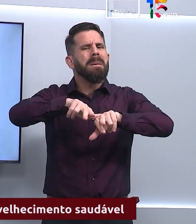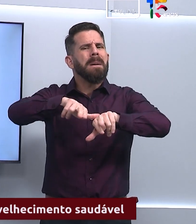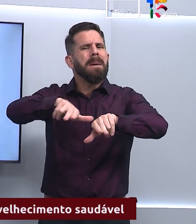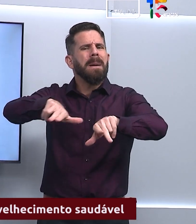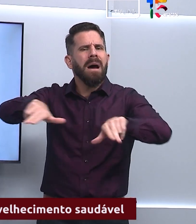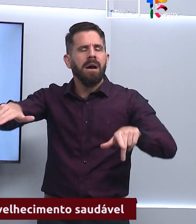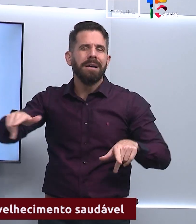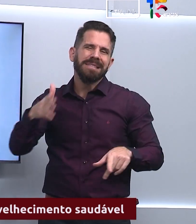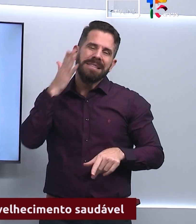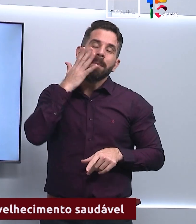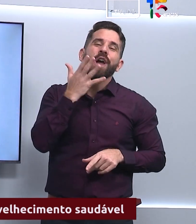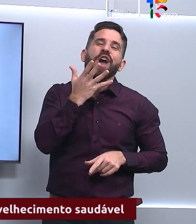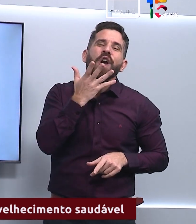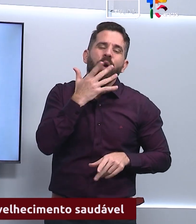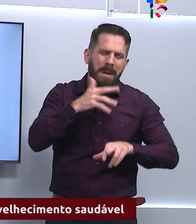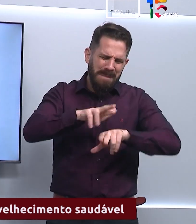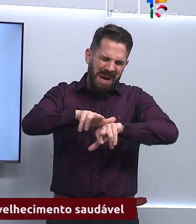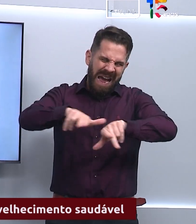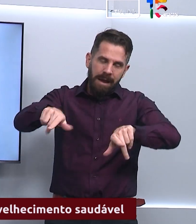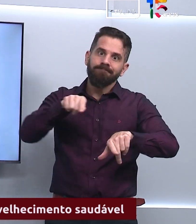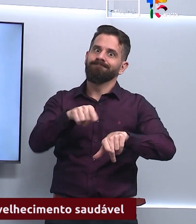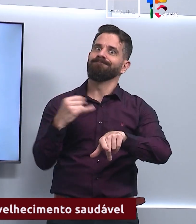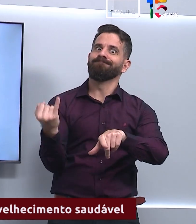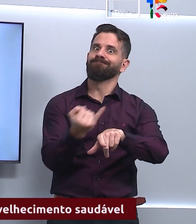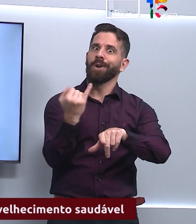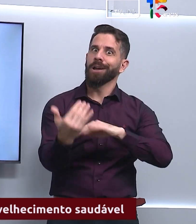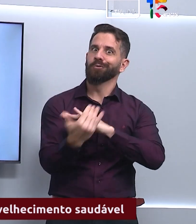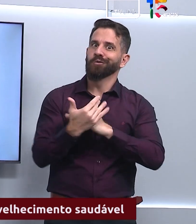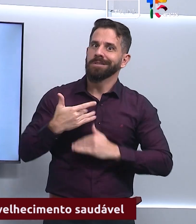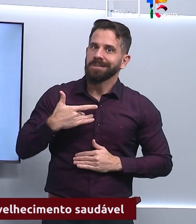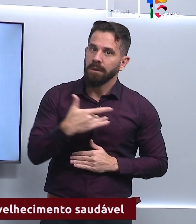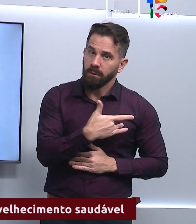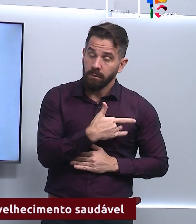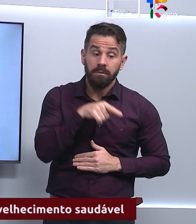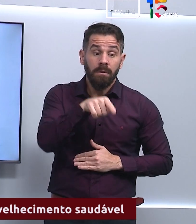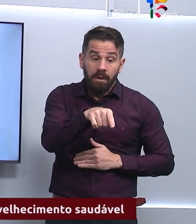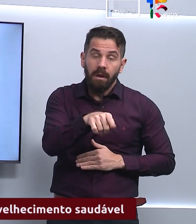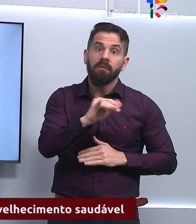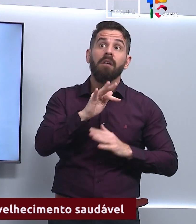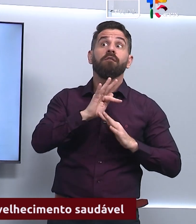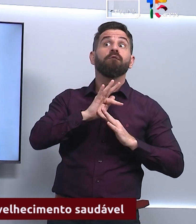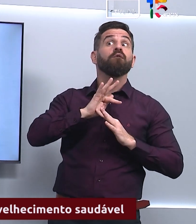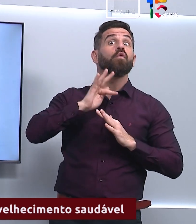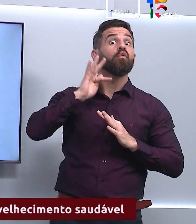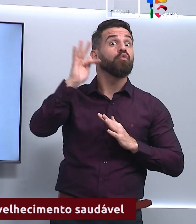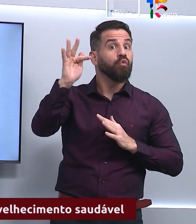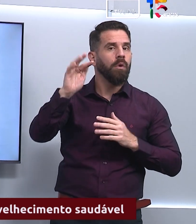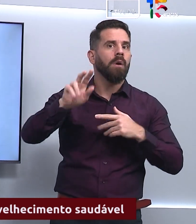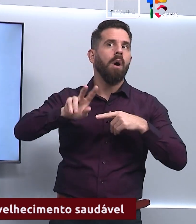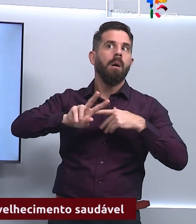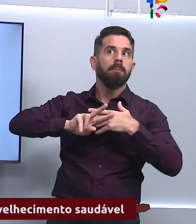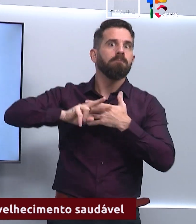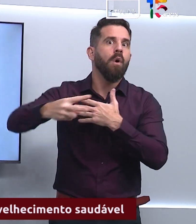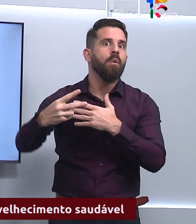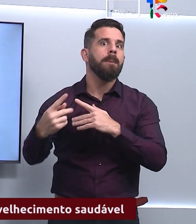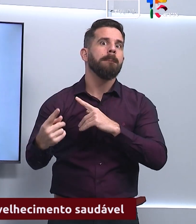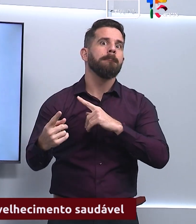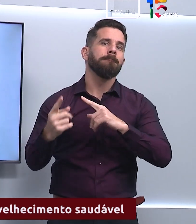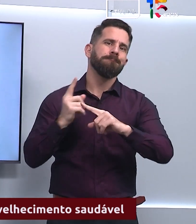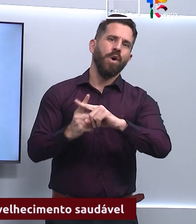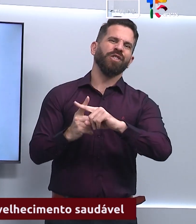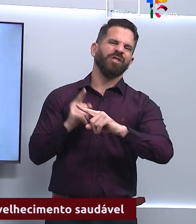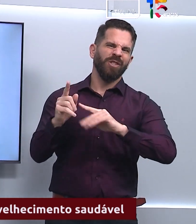colorida, né? Isso é muito importante, vai refletir de modo positivo, né? Até